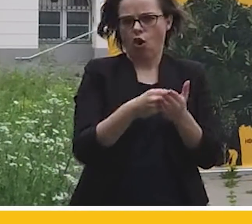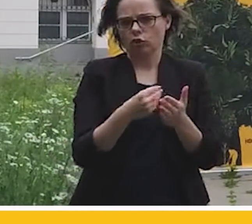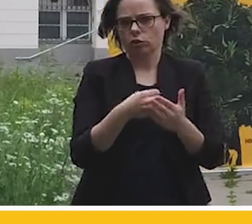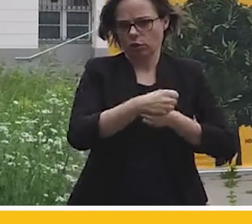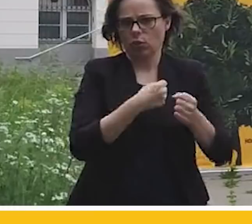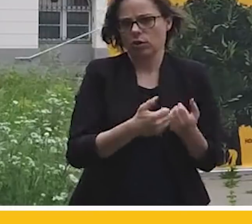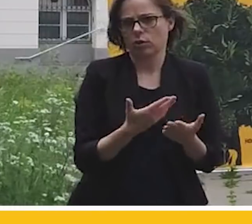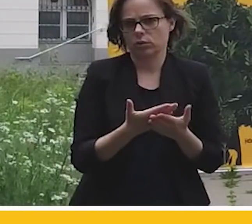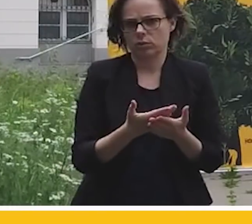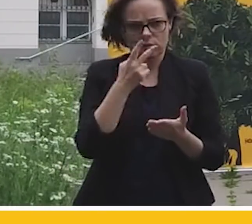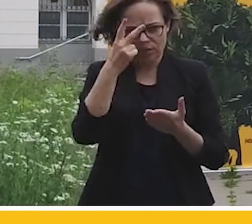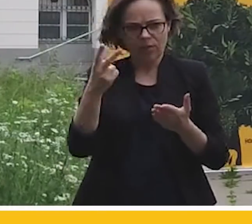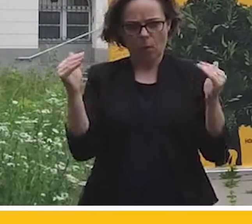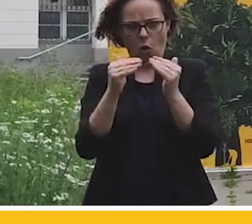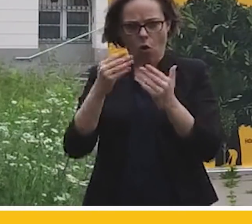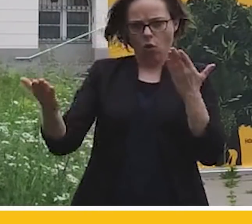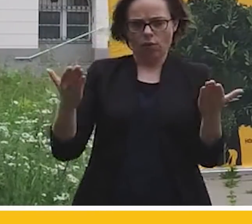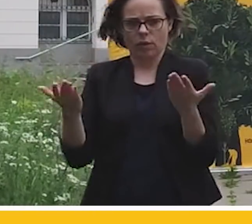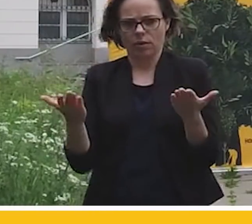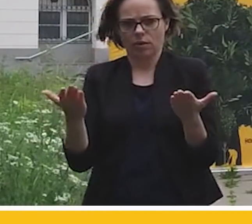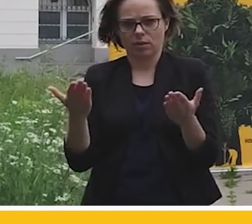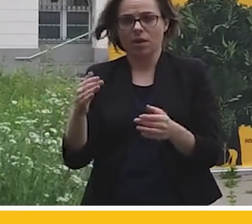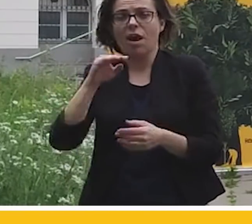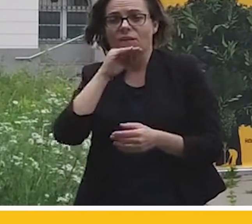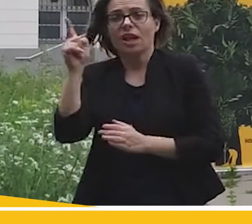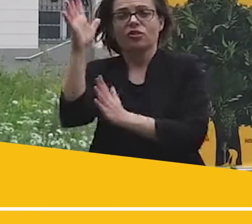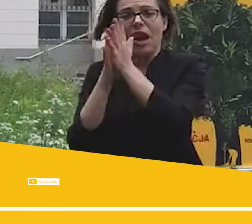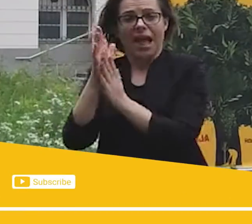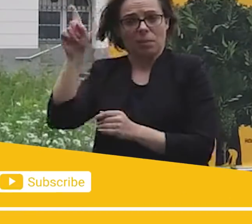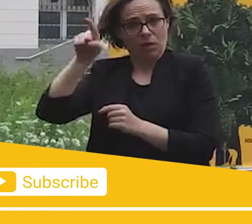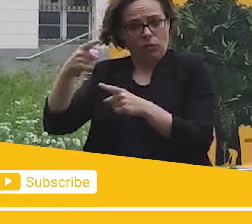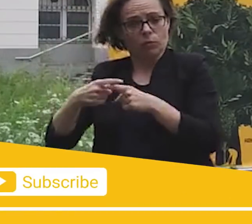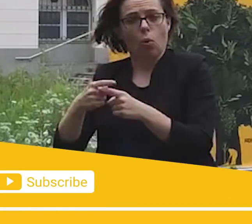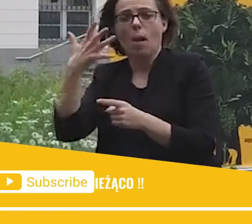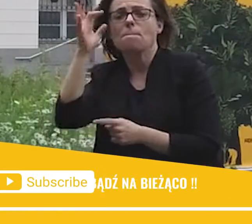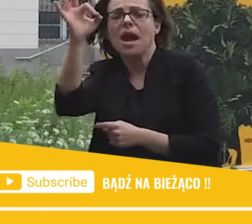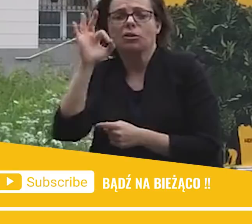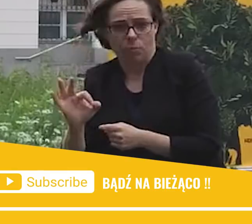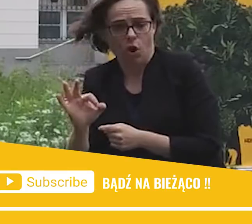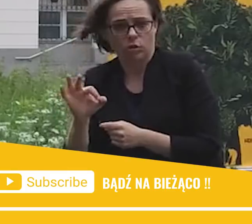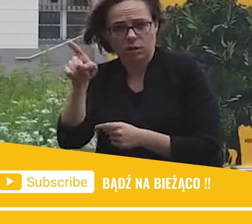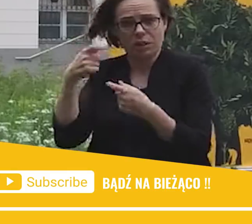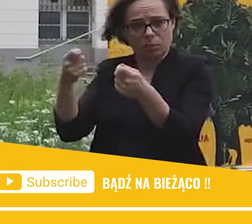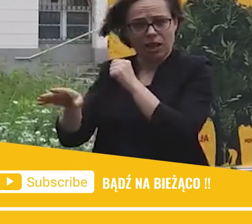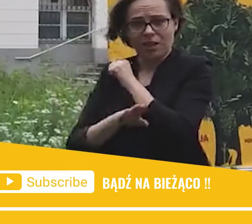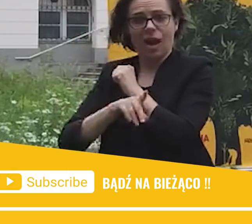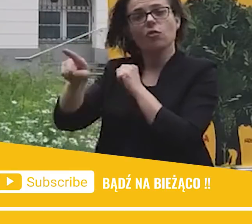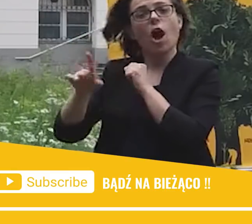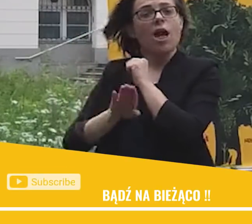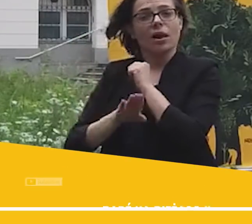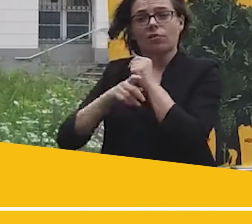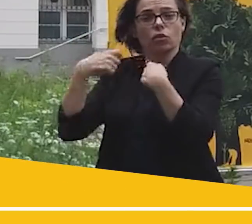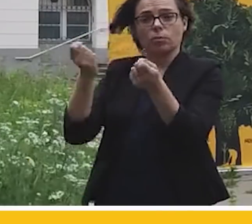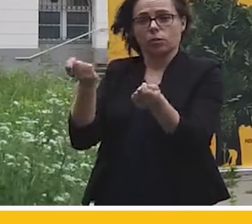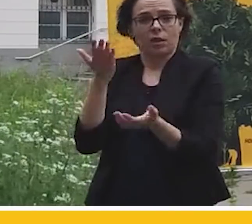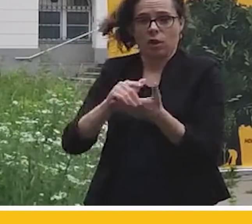A więc z tego prostego rachunku wynika, że gdyby 5% zysków lasów państwowych ze sprzedaży drewna, które przecież nie służy tylko w Polsce,